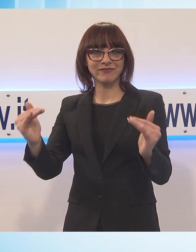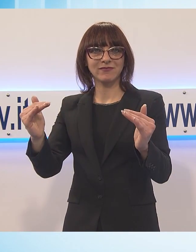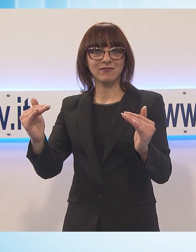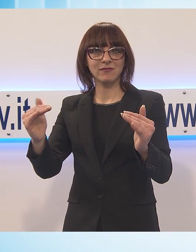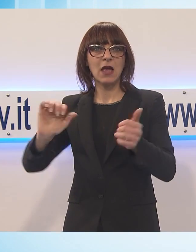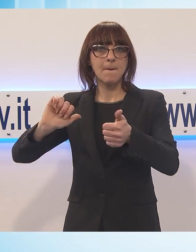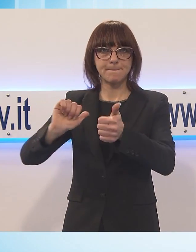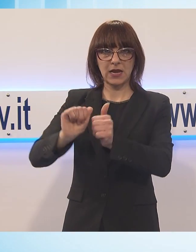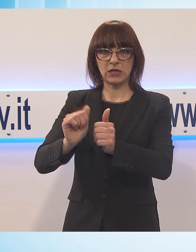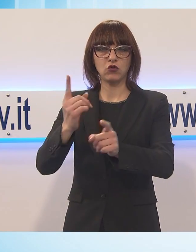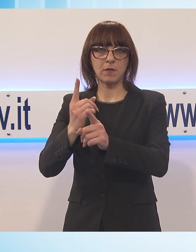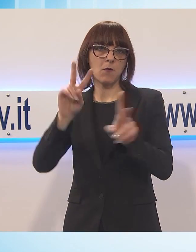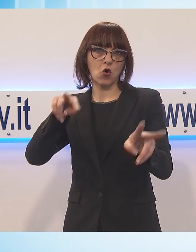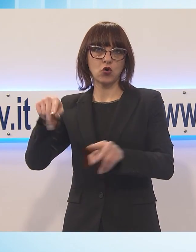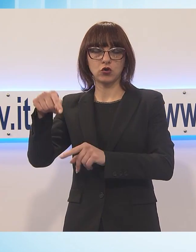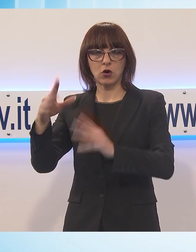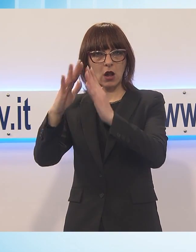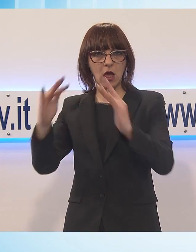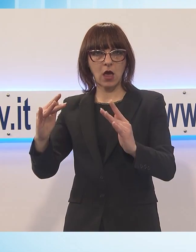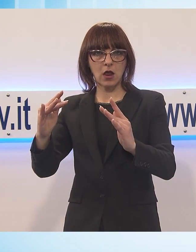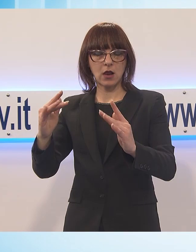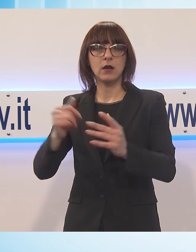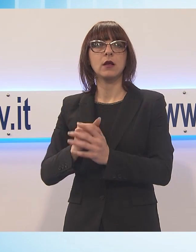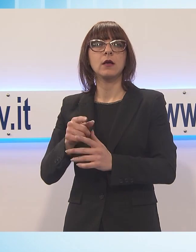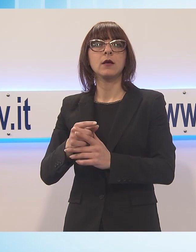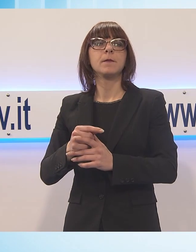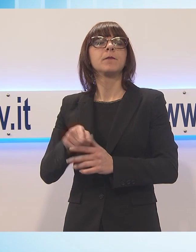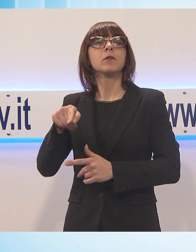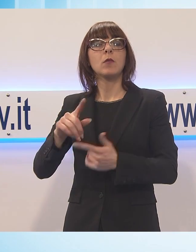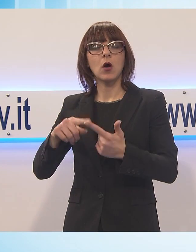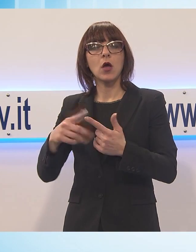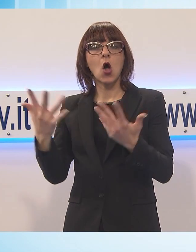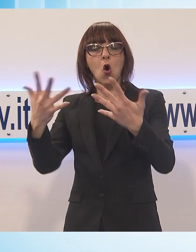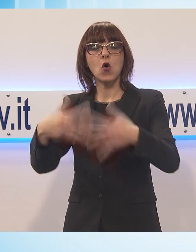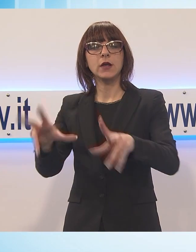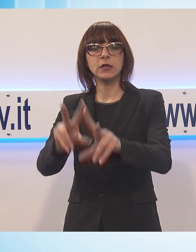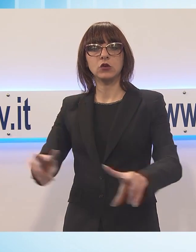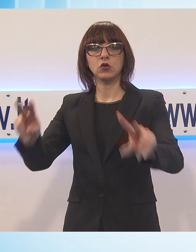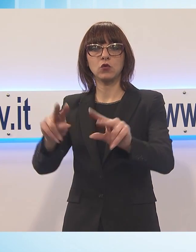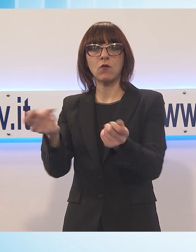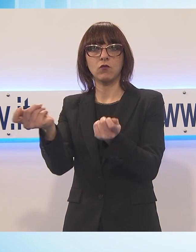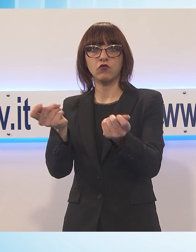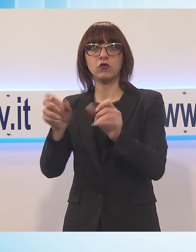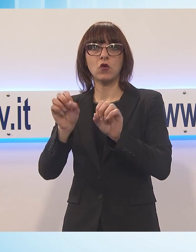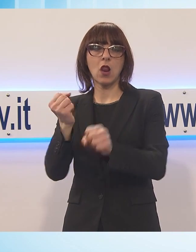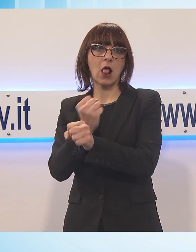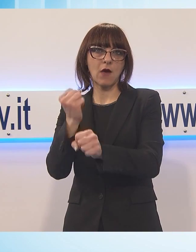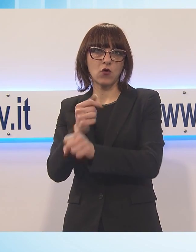e naturalmente di riorganizzare la lavorazione. Che tempi si prevedono?